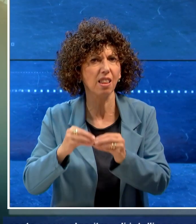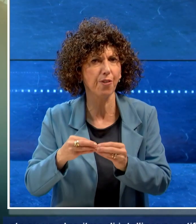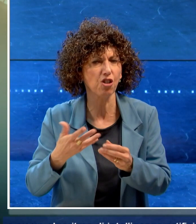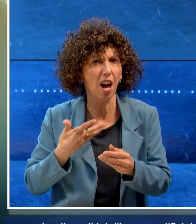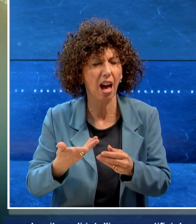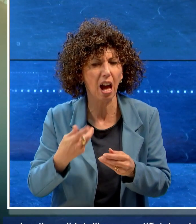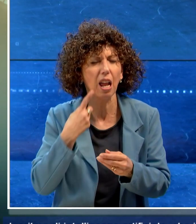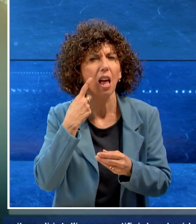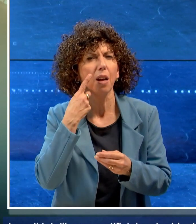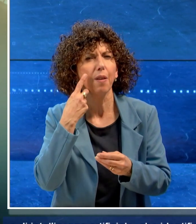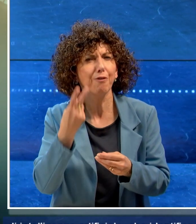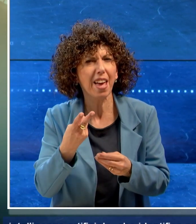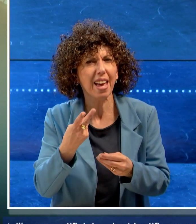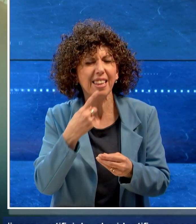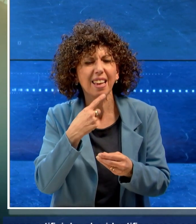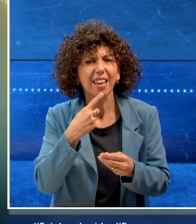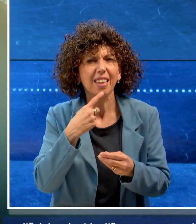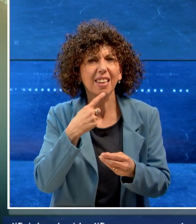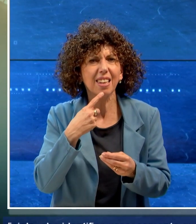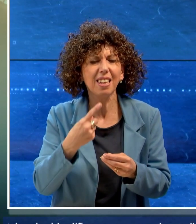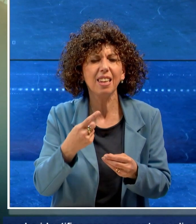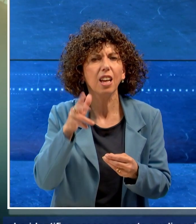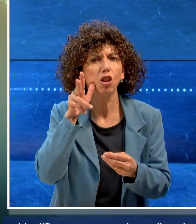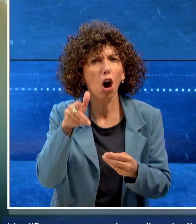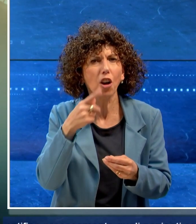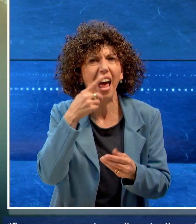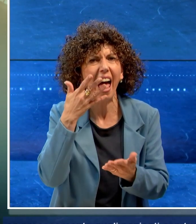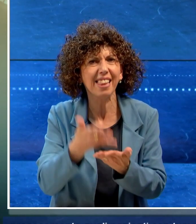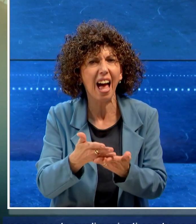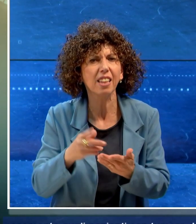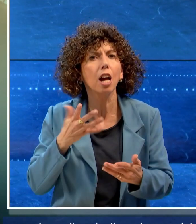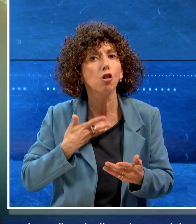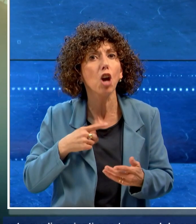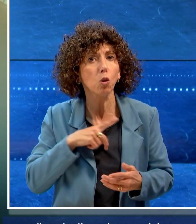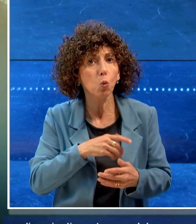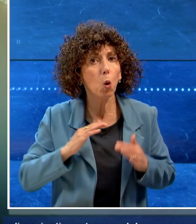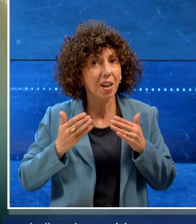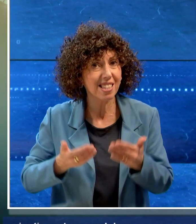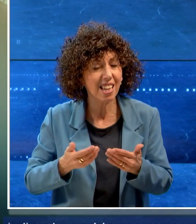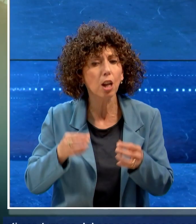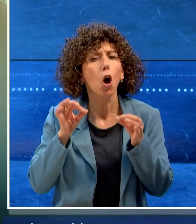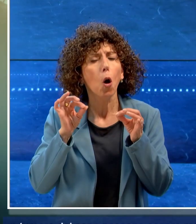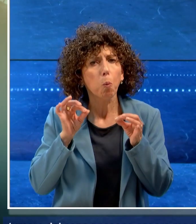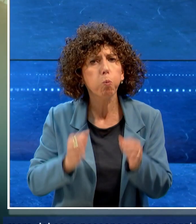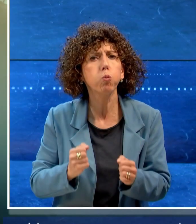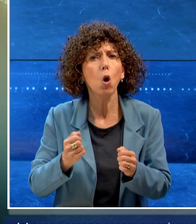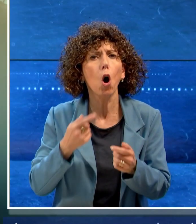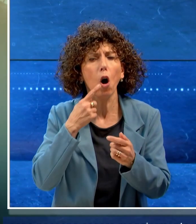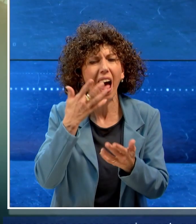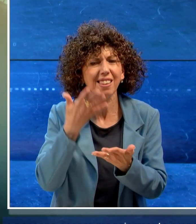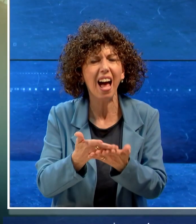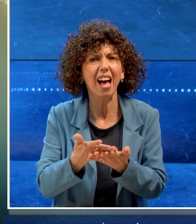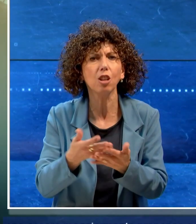che identifica precocemente quali pazienti con tumore del seno possono essere maggiormente propense a